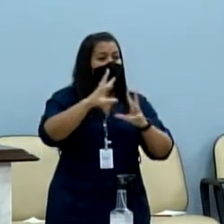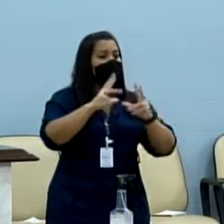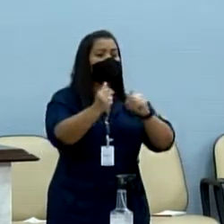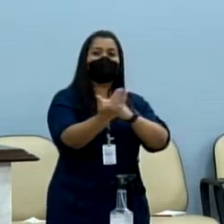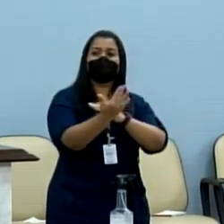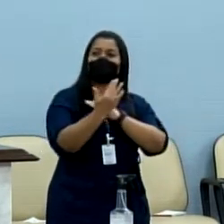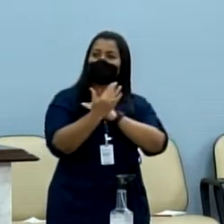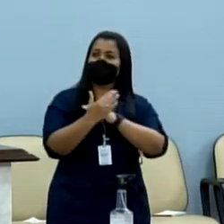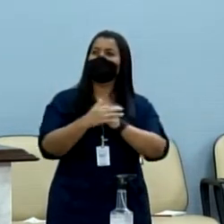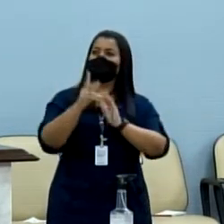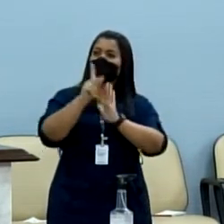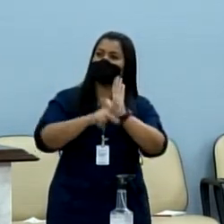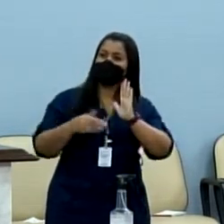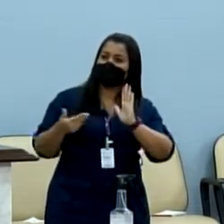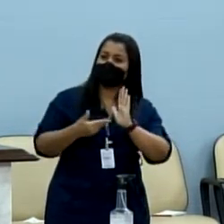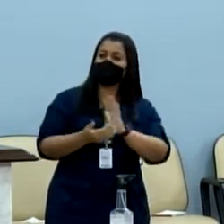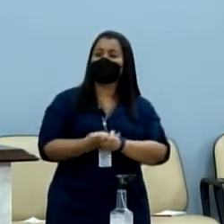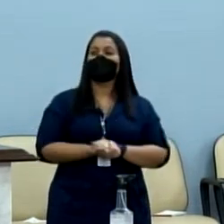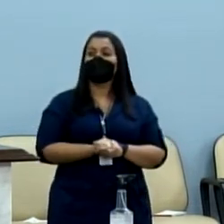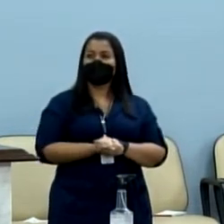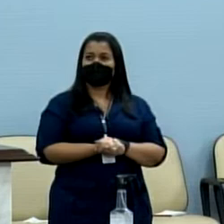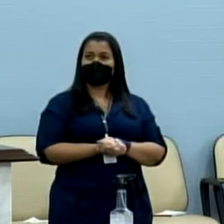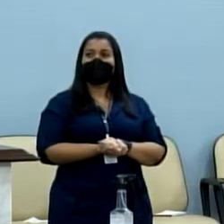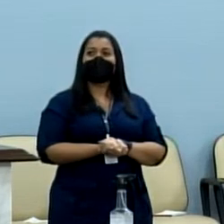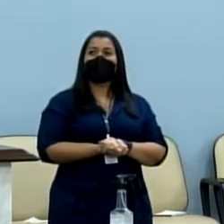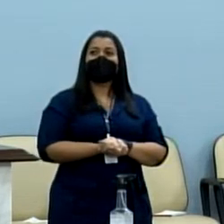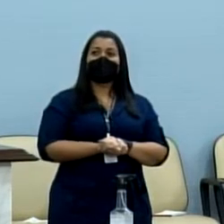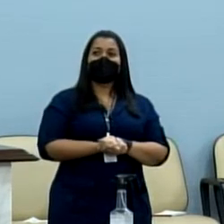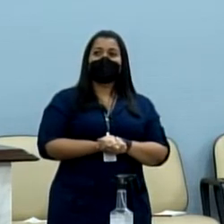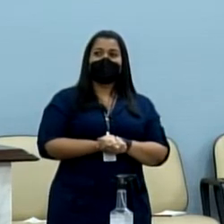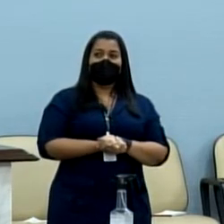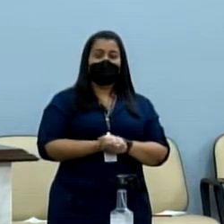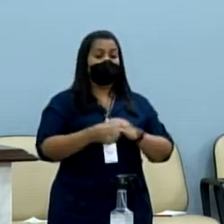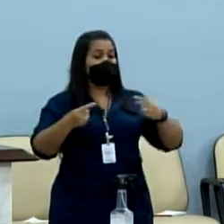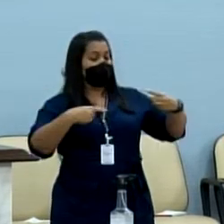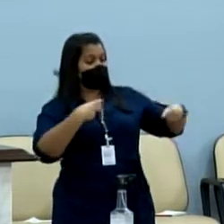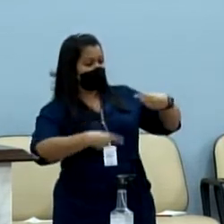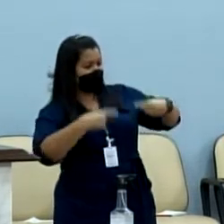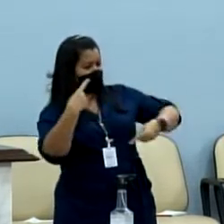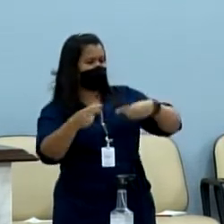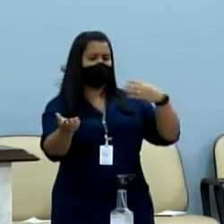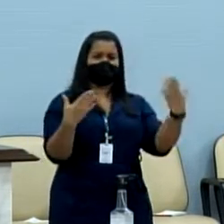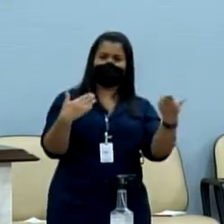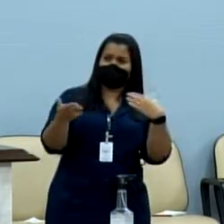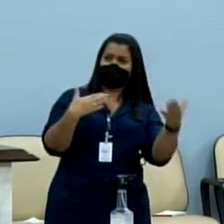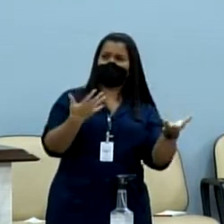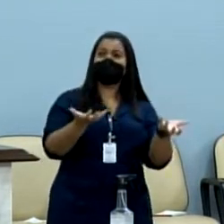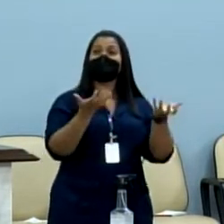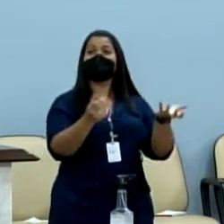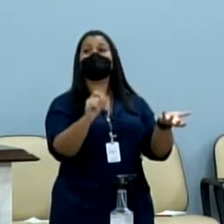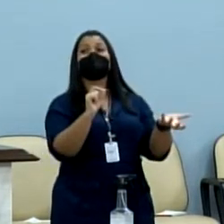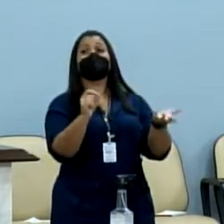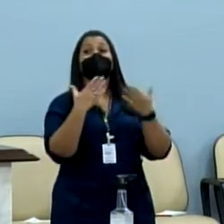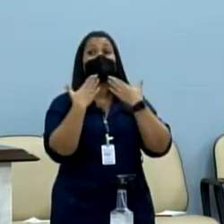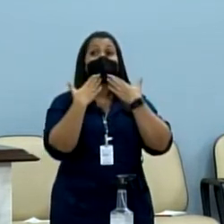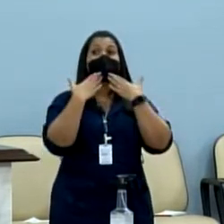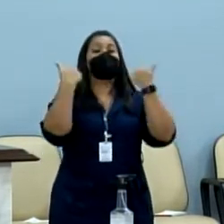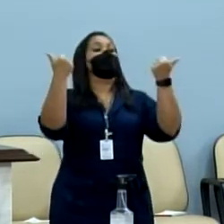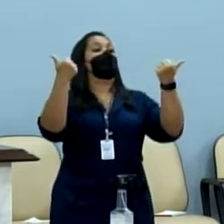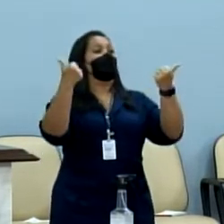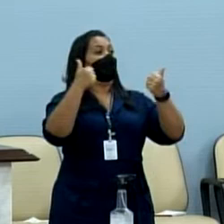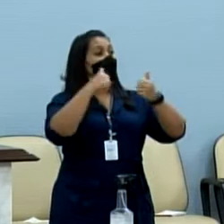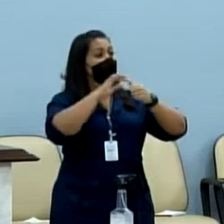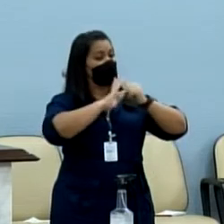com esse projeto, com tudo do projeto, discussões e desejar as prontas melhoras e pronta